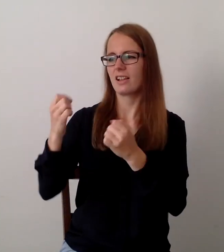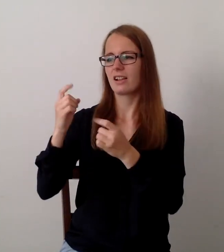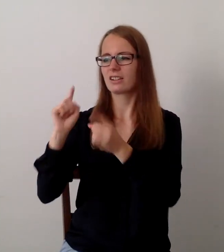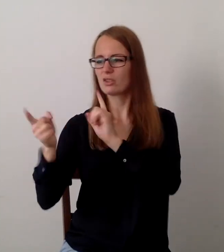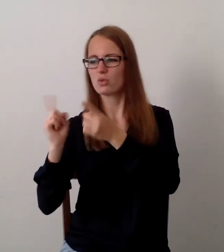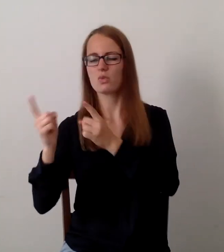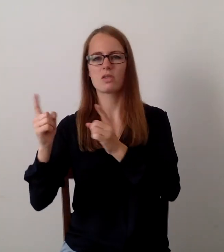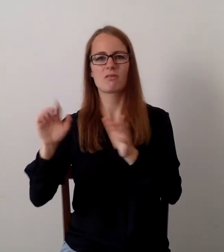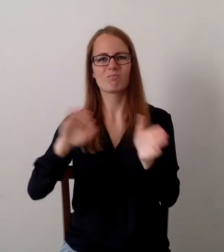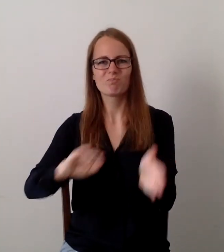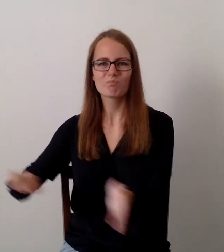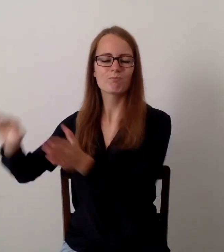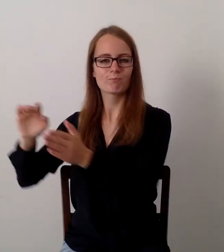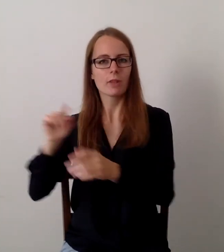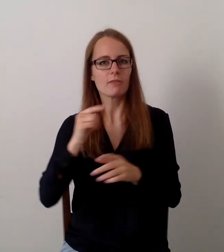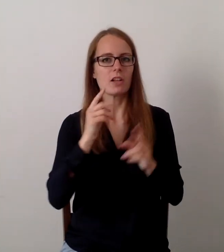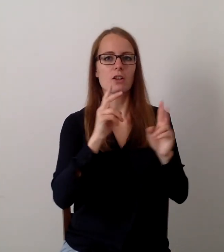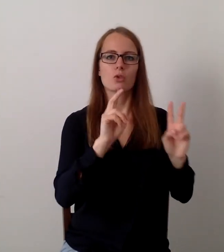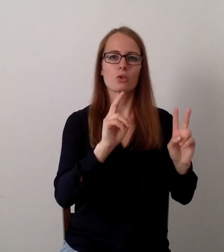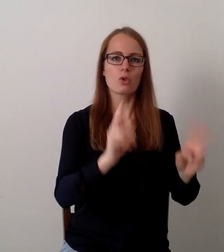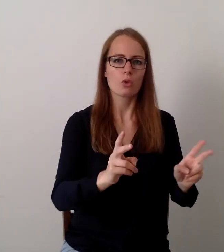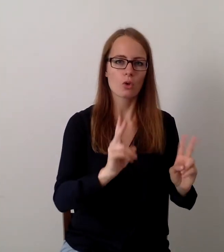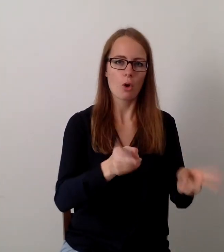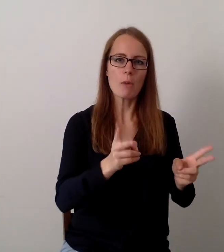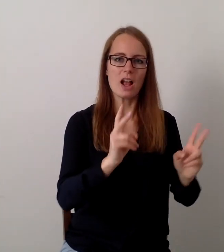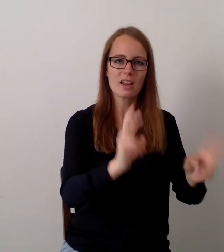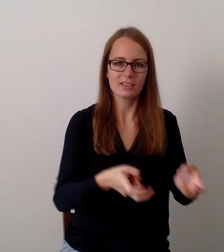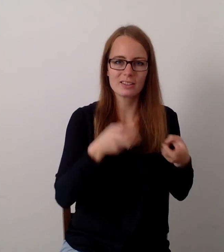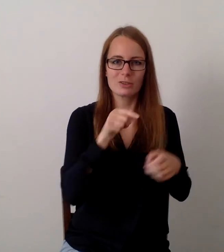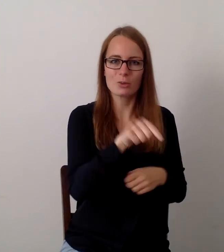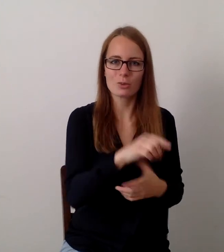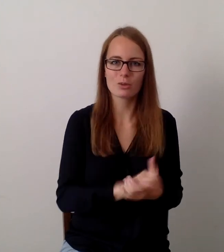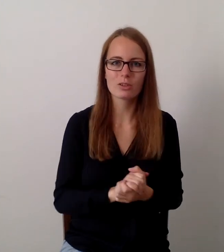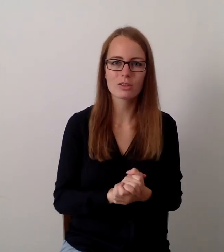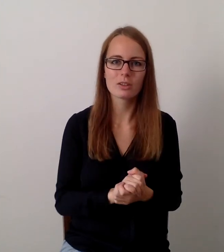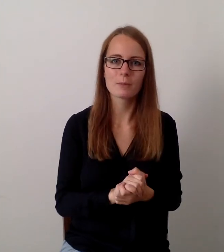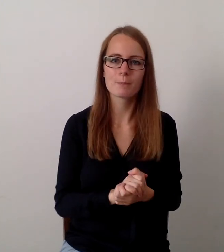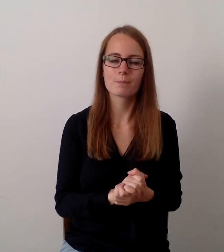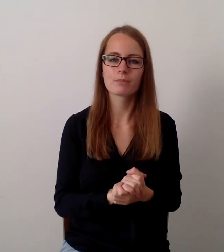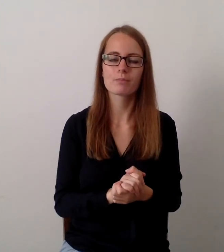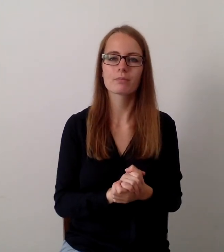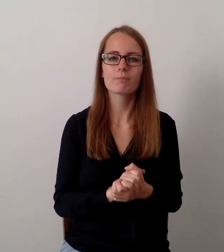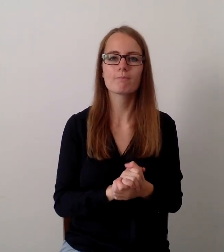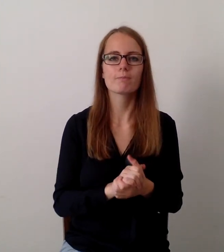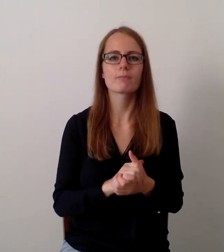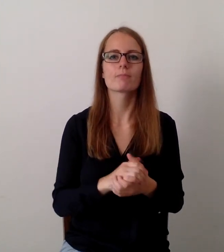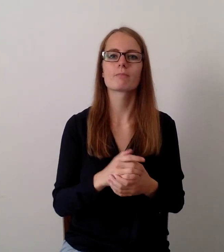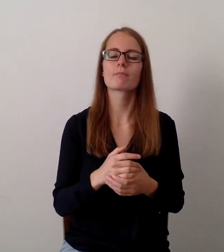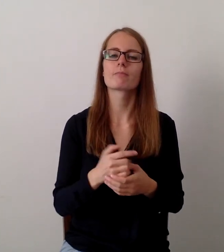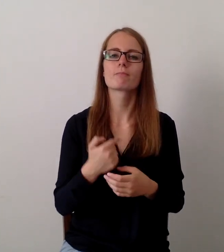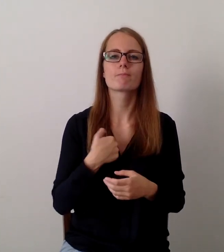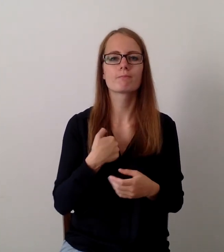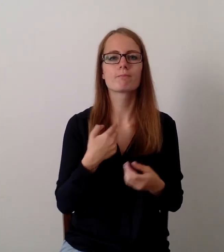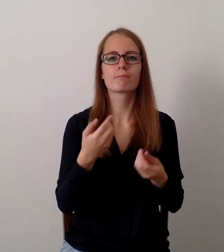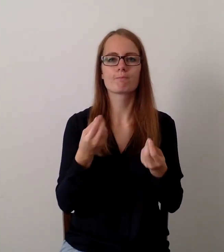normaler Erziehung. Und ja, wir bemerken tatsächlich auch in diesem Konditionierungsbereich,